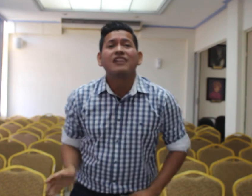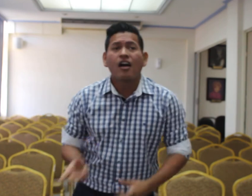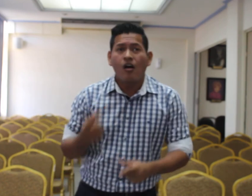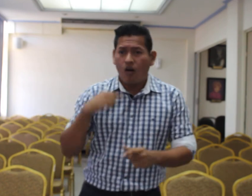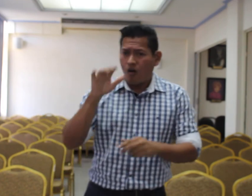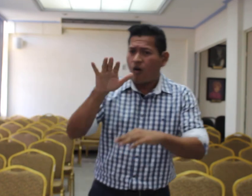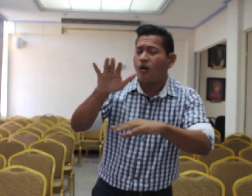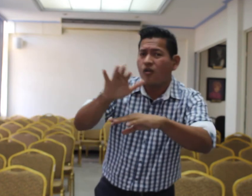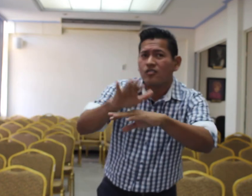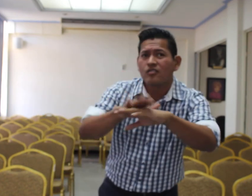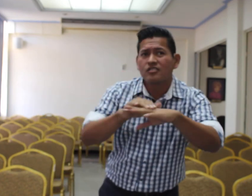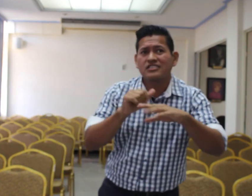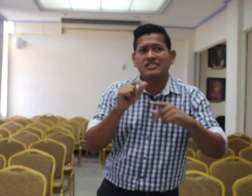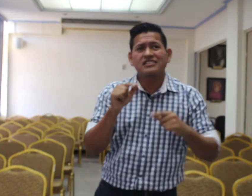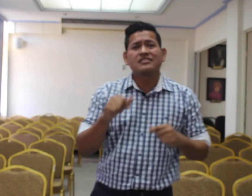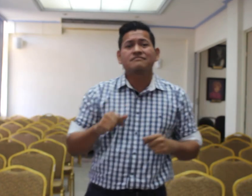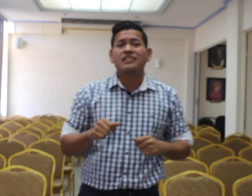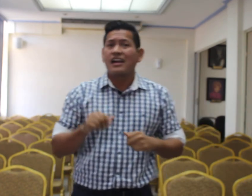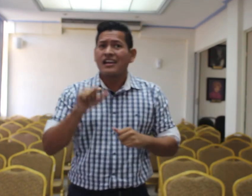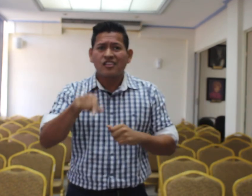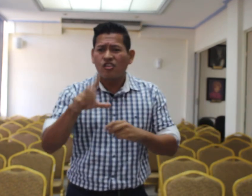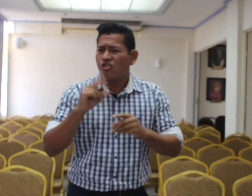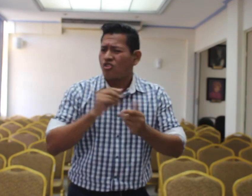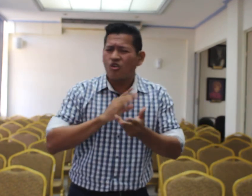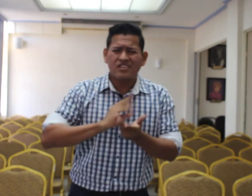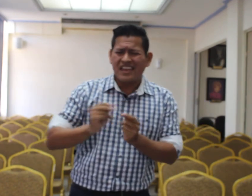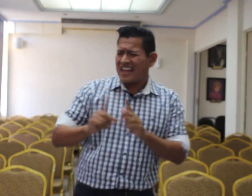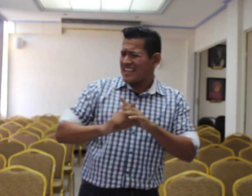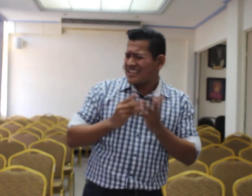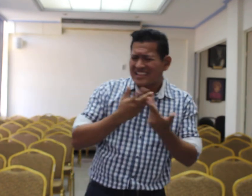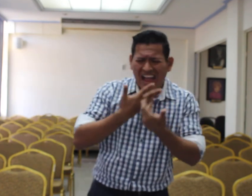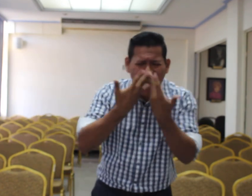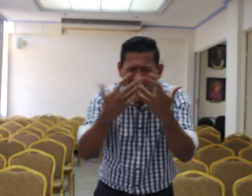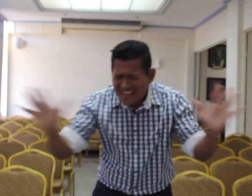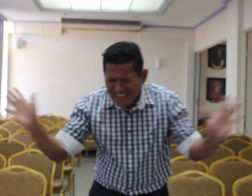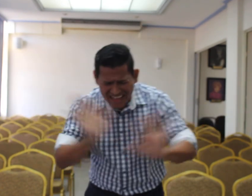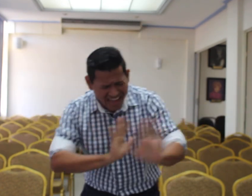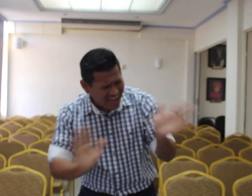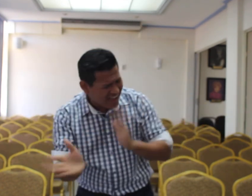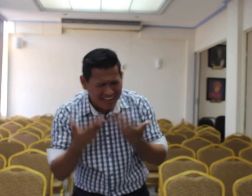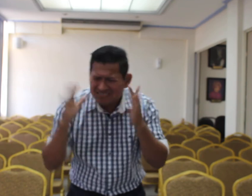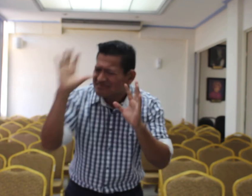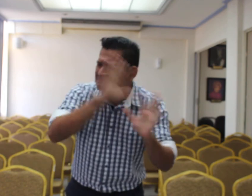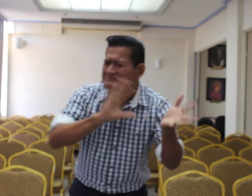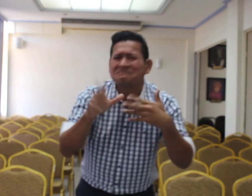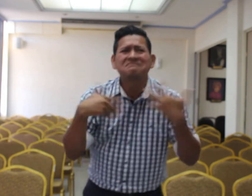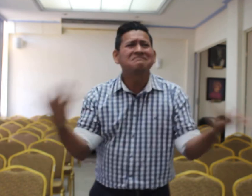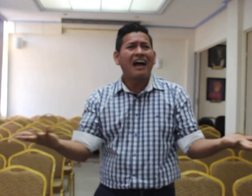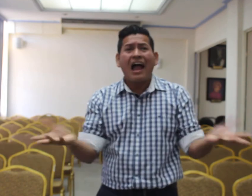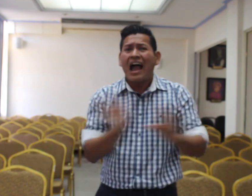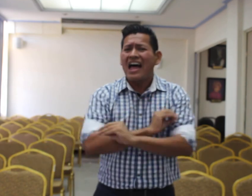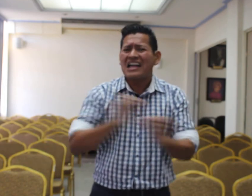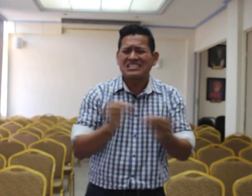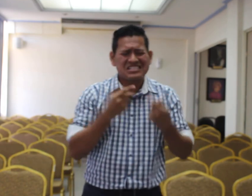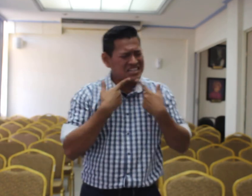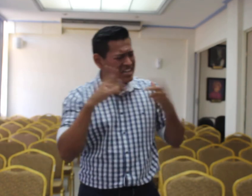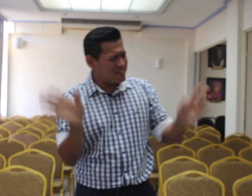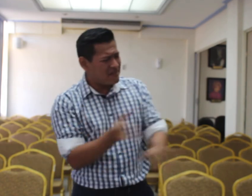Oye, esto no tiene salida, ya nada sirve